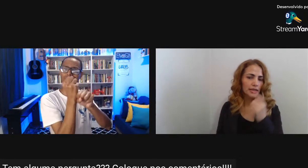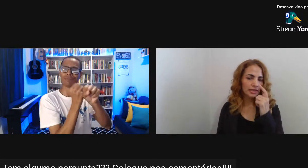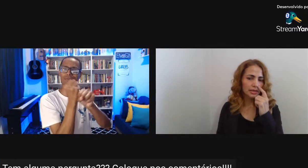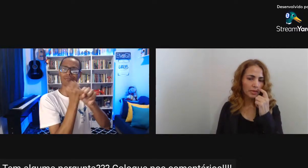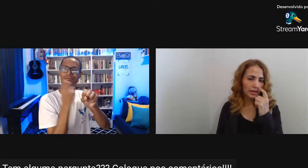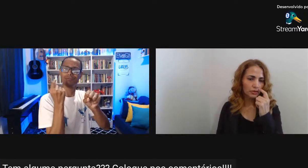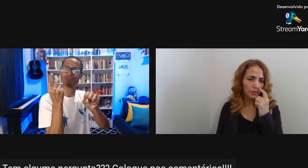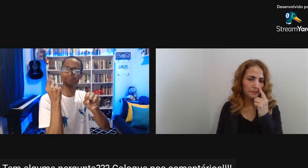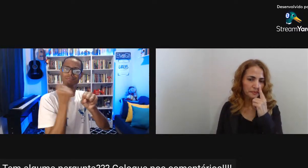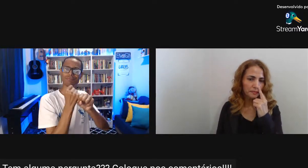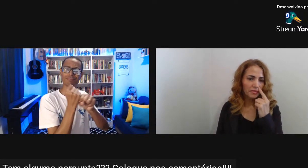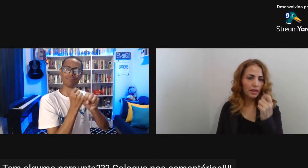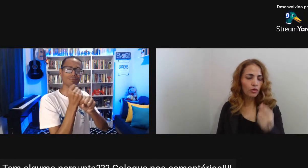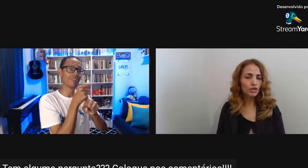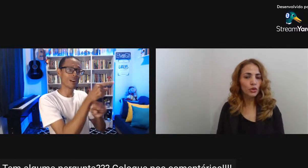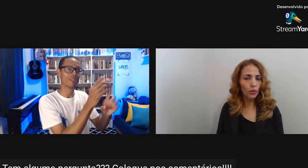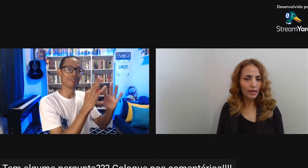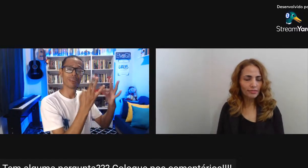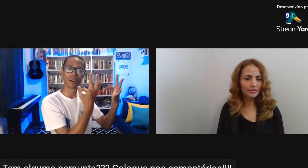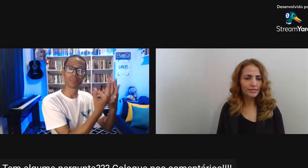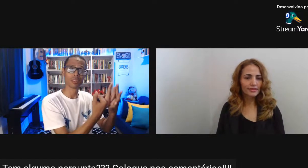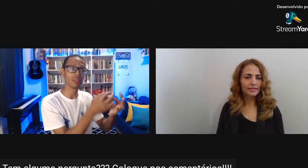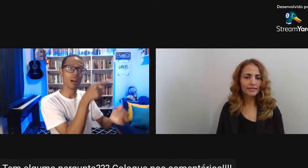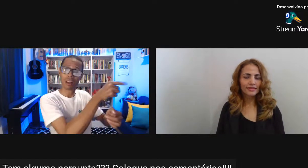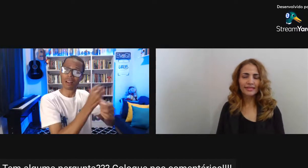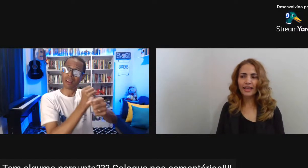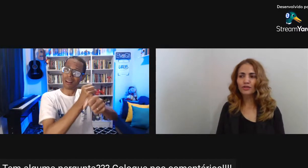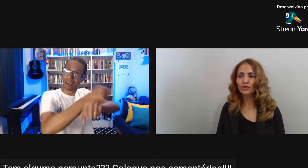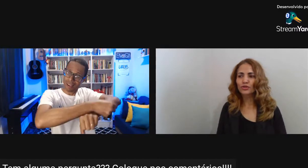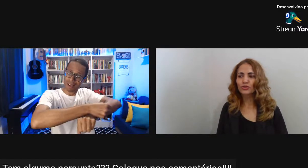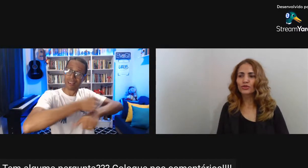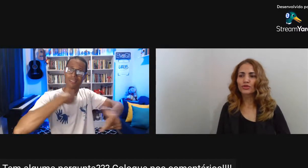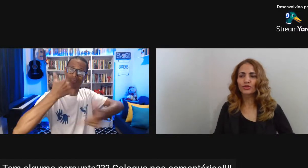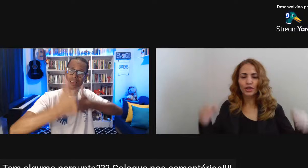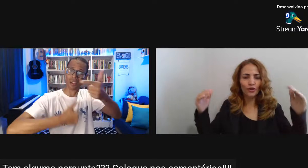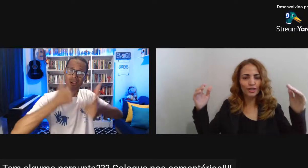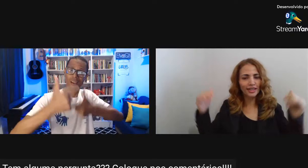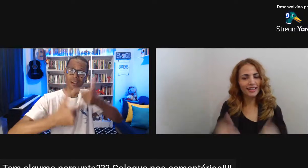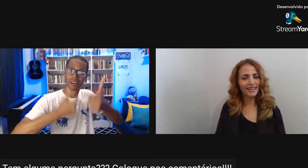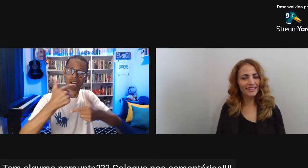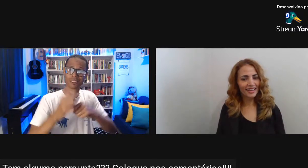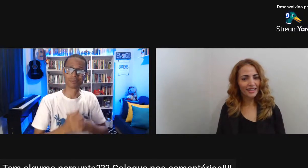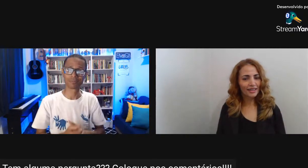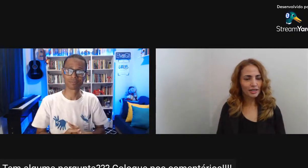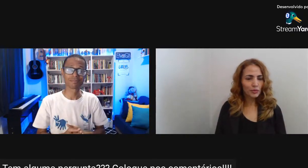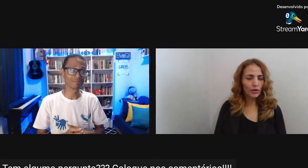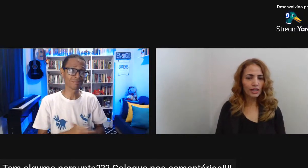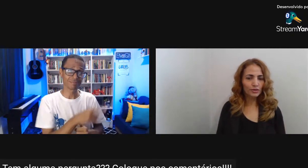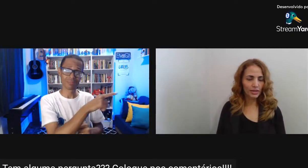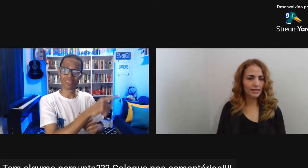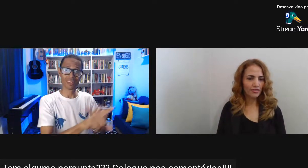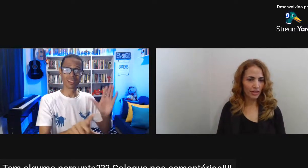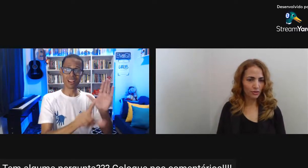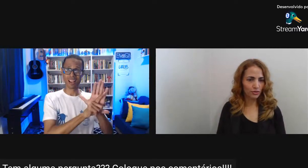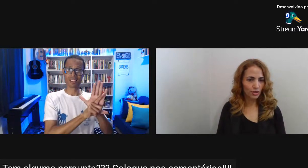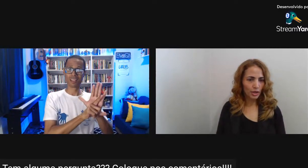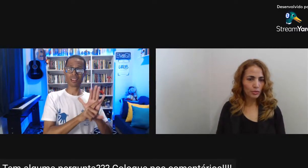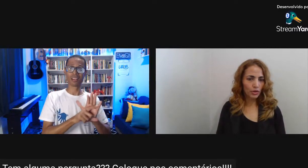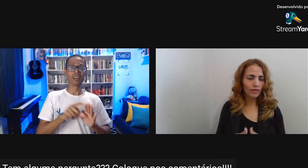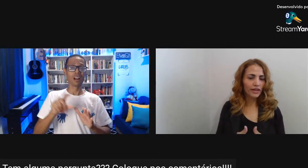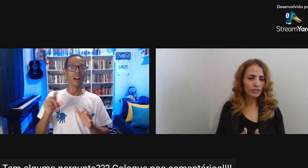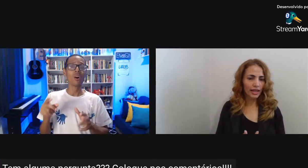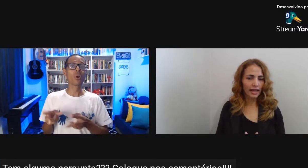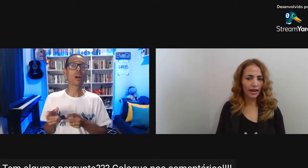a família Desse desembargador Que continua Dentro dos rigores Da lei Explorando esses afetos